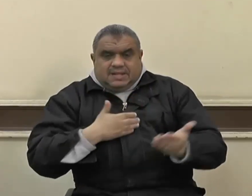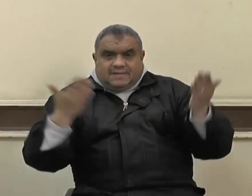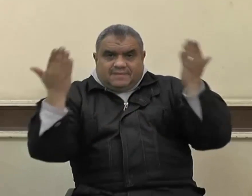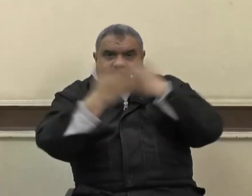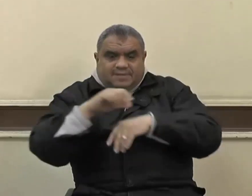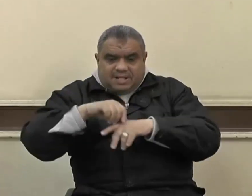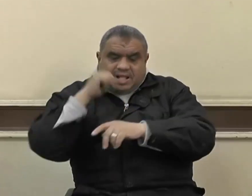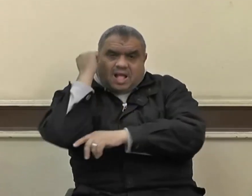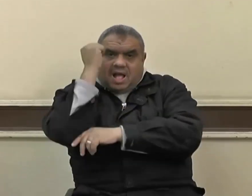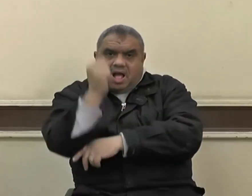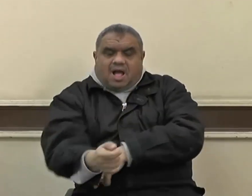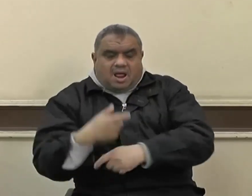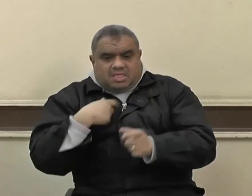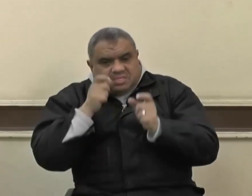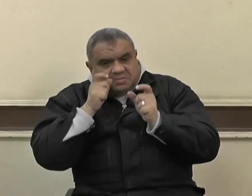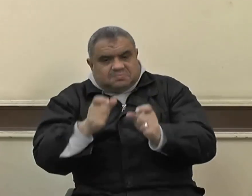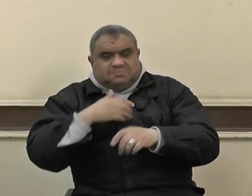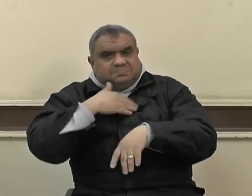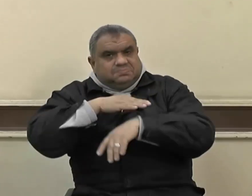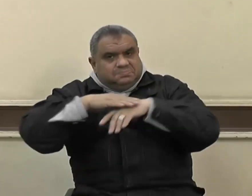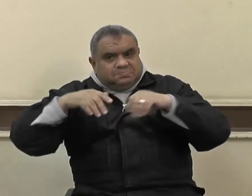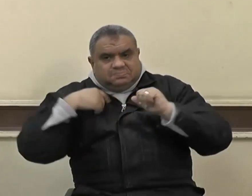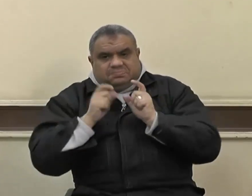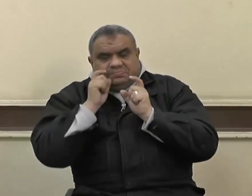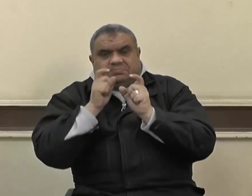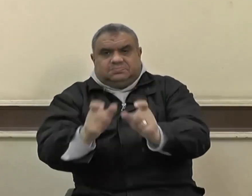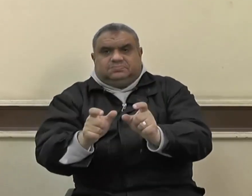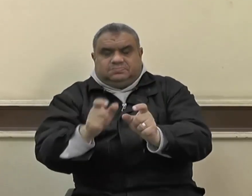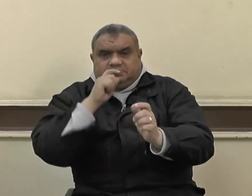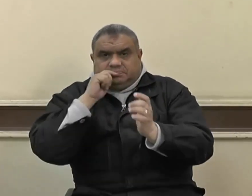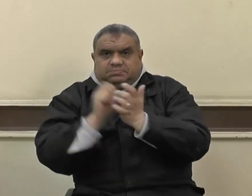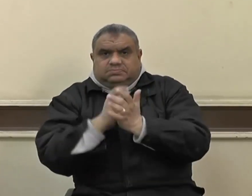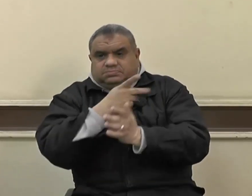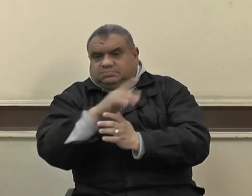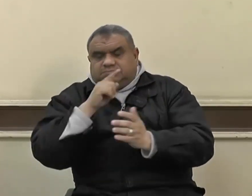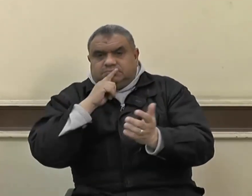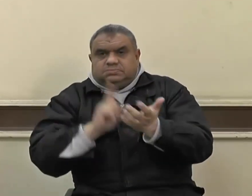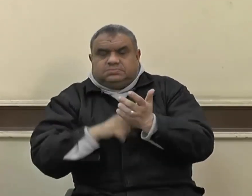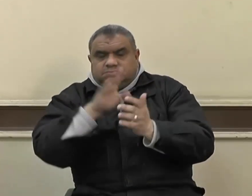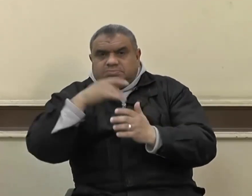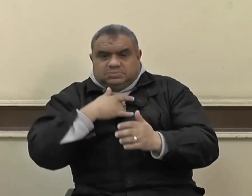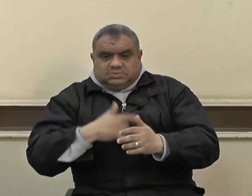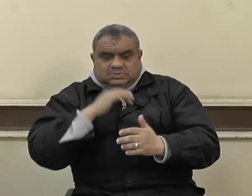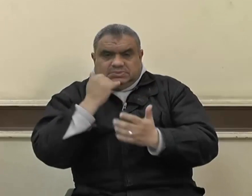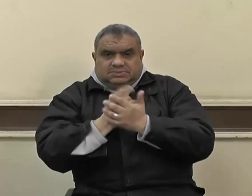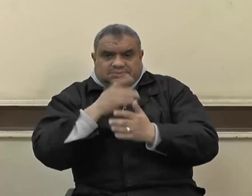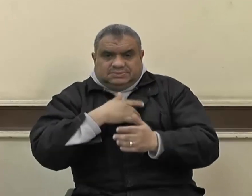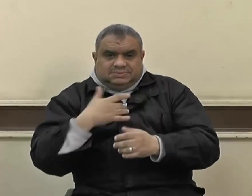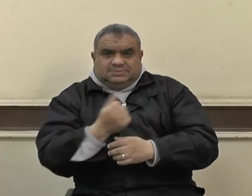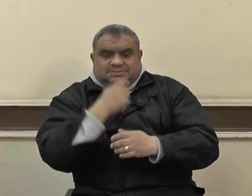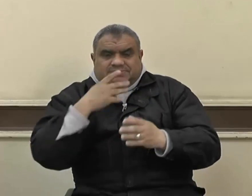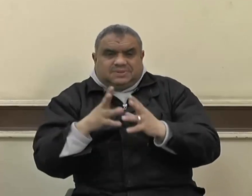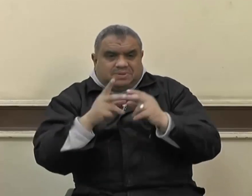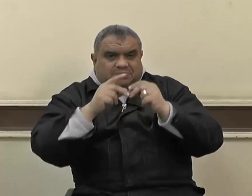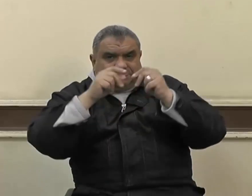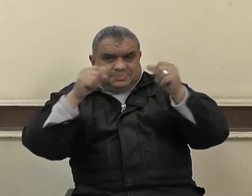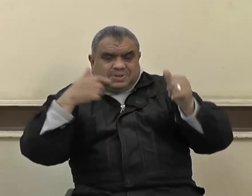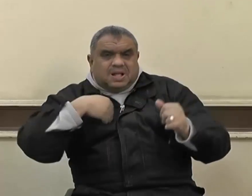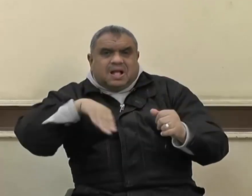استشهد يوم مؤته وترك خلفه أولادا صغارا فتولى النبي صلى الله عليه